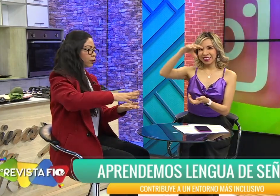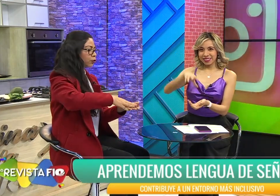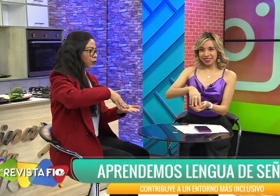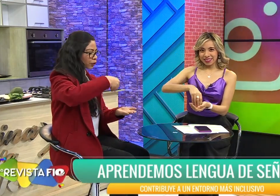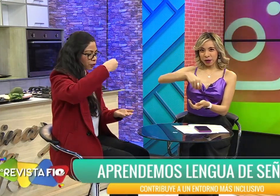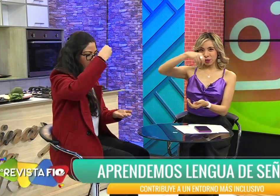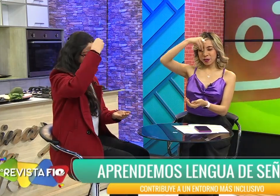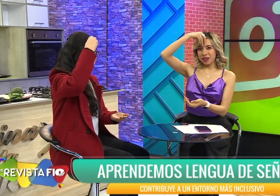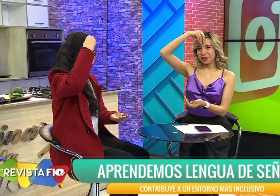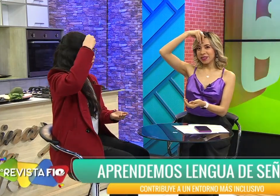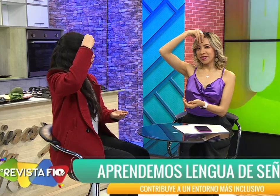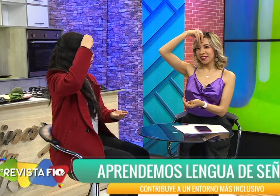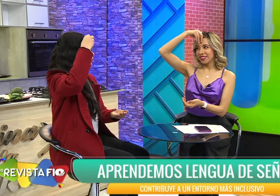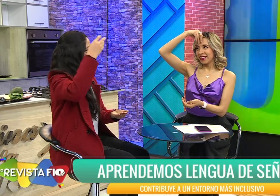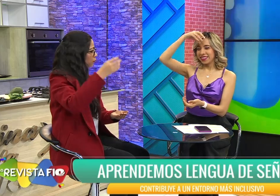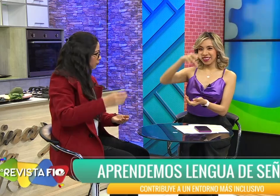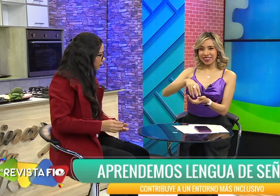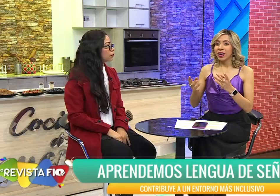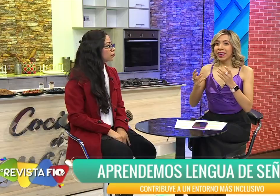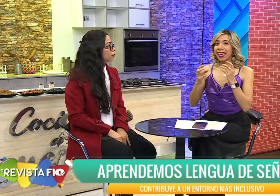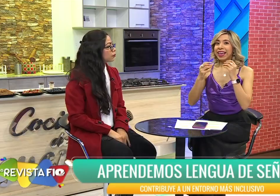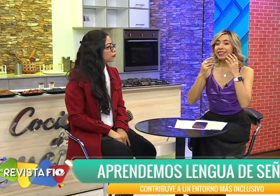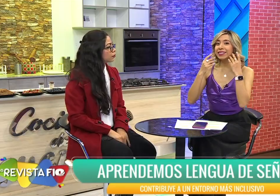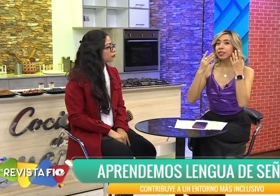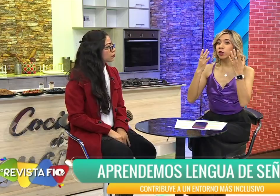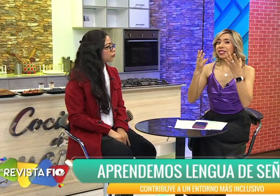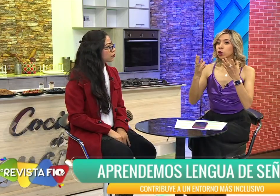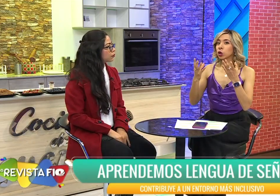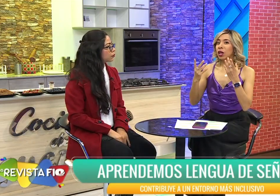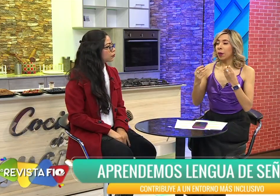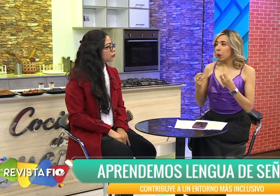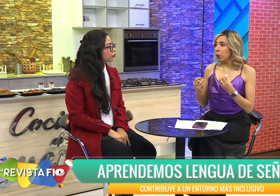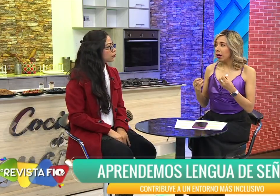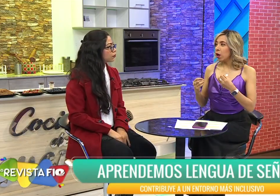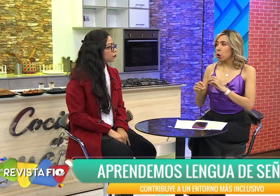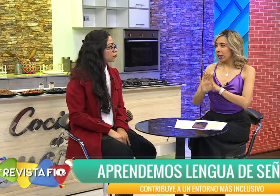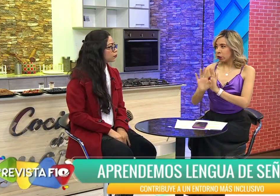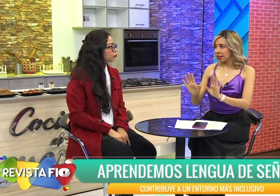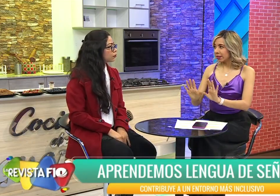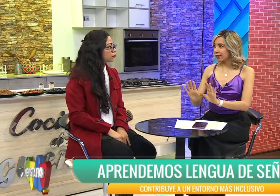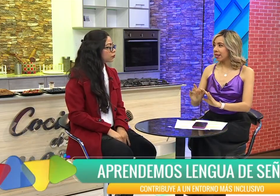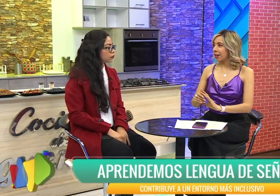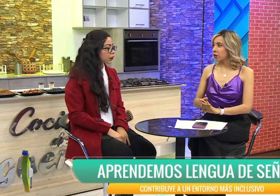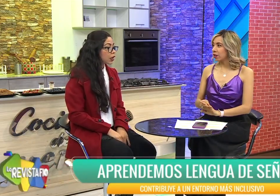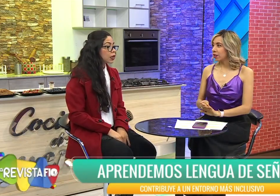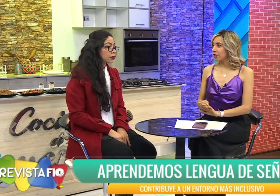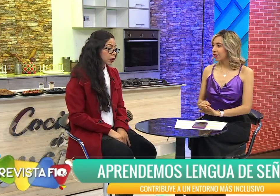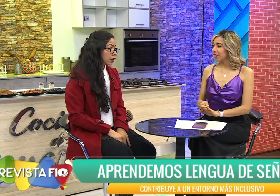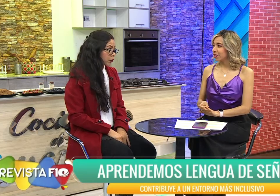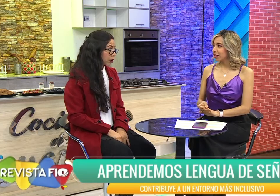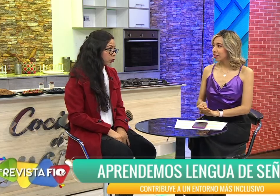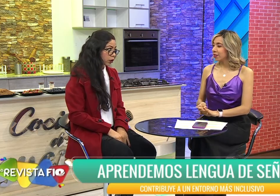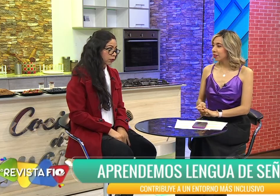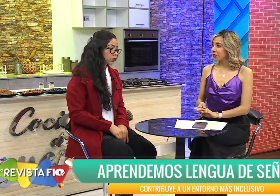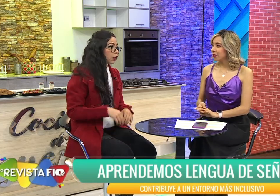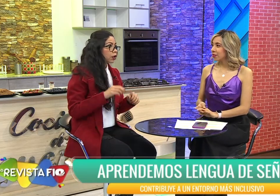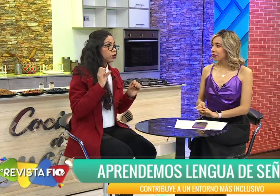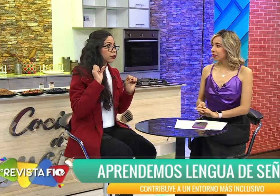conocimiento... Absorbe el conocimiento. Exacto. ¿Hacer ciertos gestos con la boca o no es necesario? Sí, también ayuda. O sea,